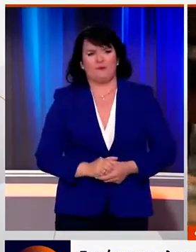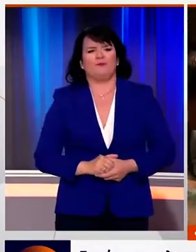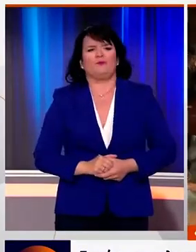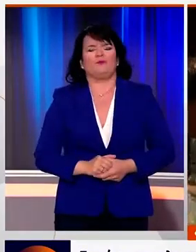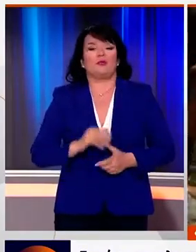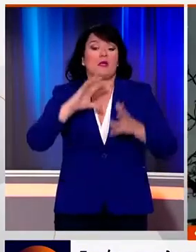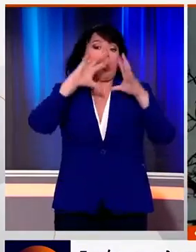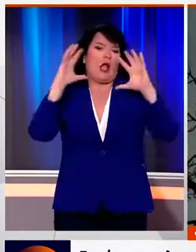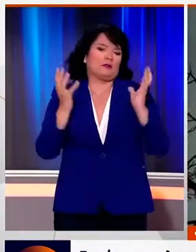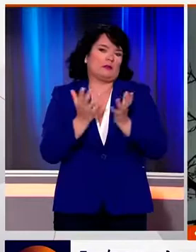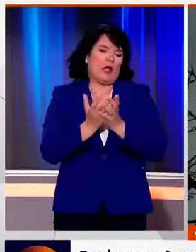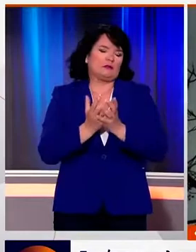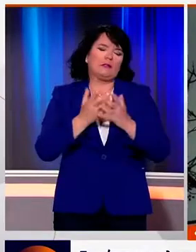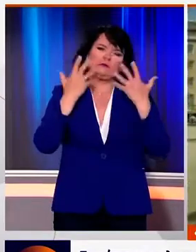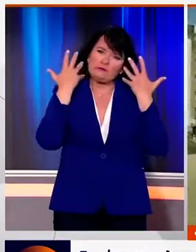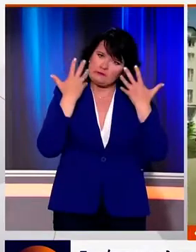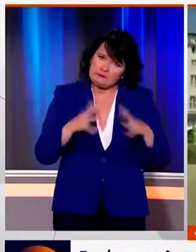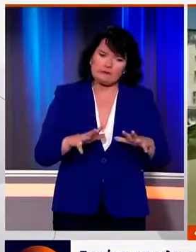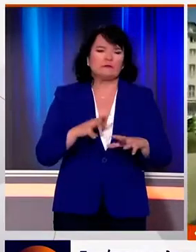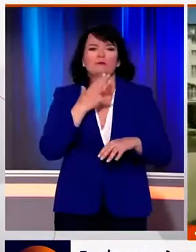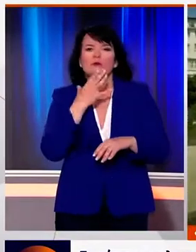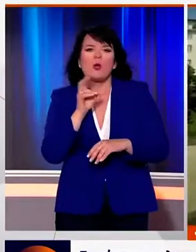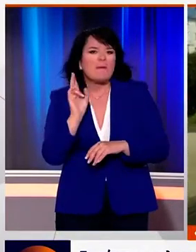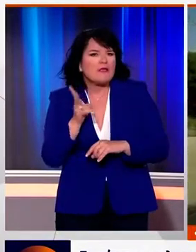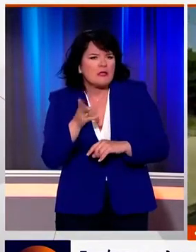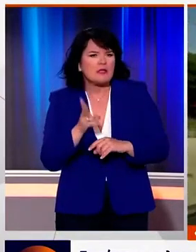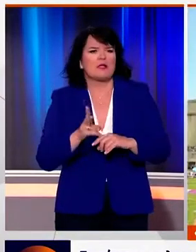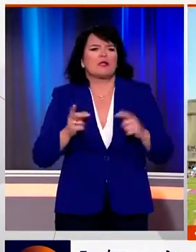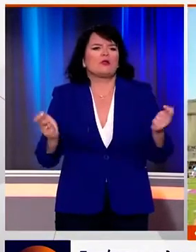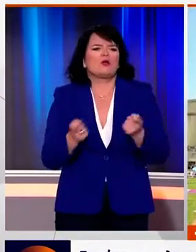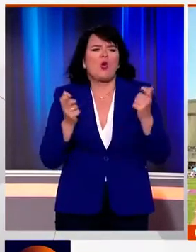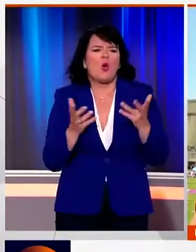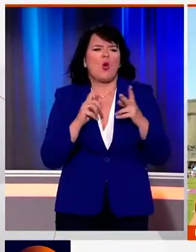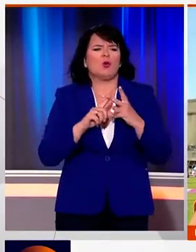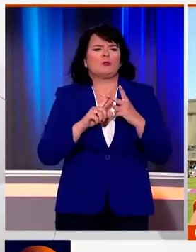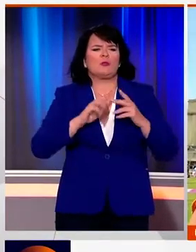Η κατάσταση σήμερα αναμένεται να είναι ακόμη χειρότερη καθιστώντας επικίνδυνο οποιαδήποτε δραστηριότητα.